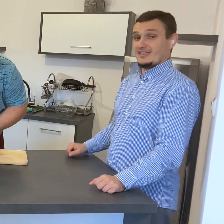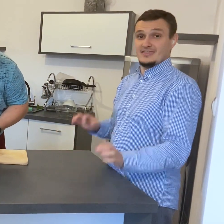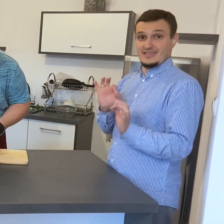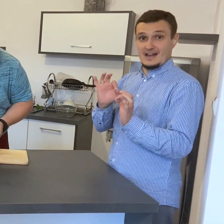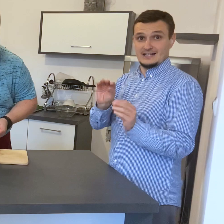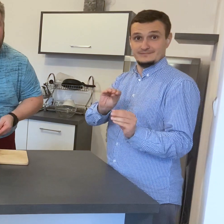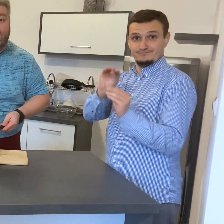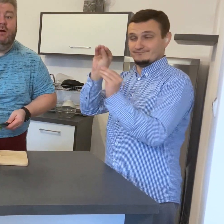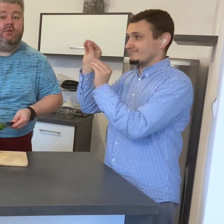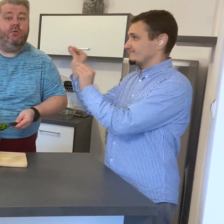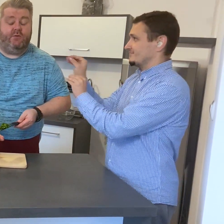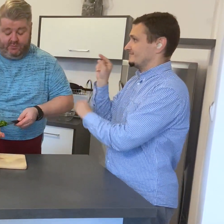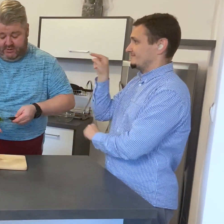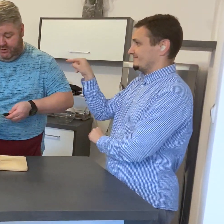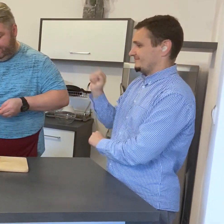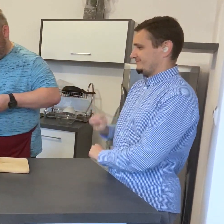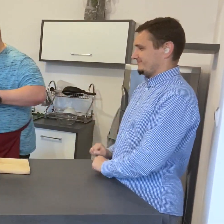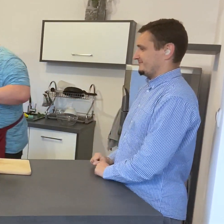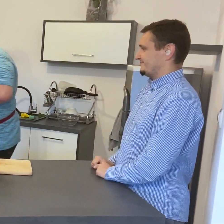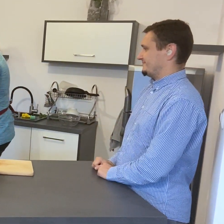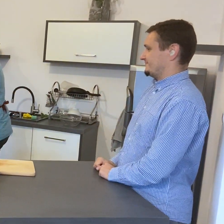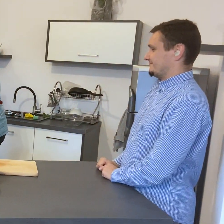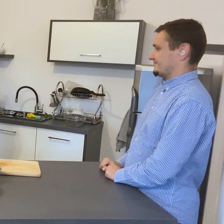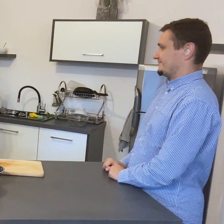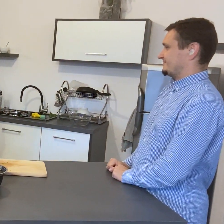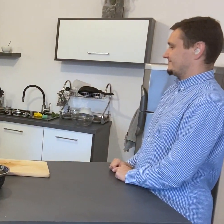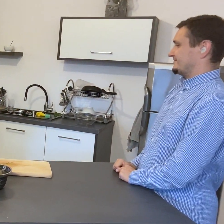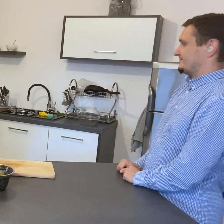Kolandra loduje w śmietaniu. Kolandra